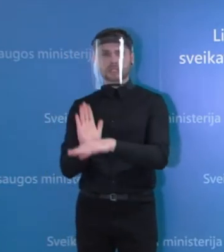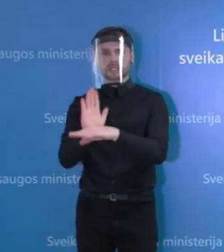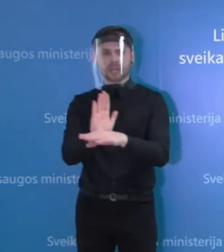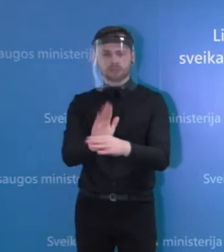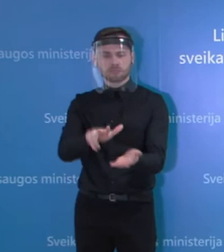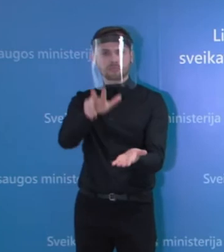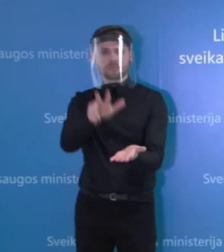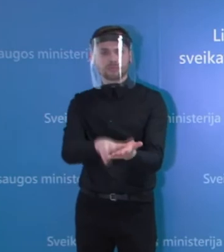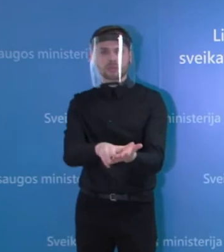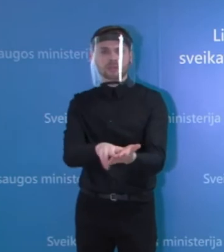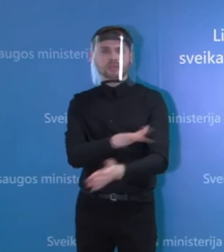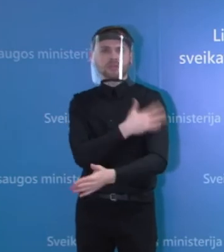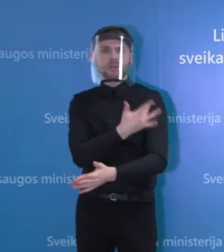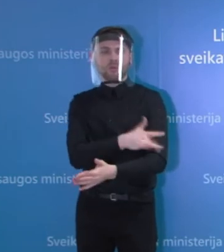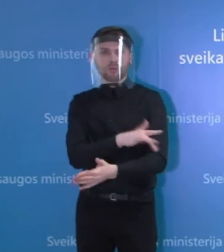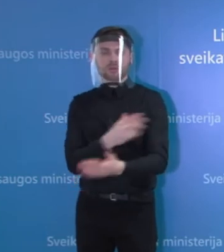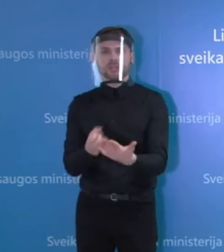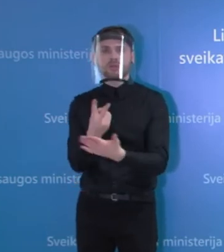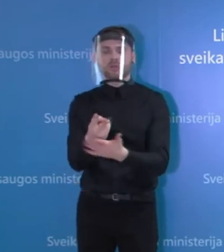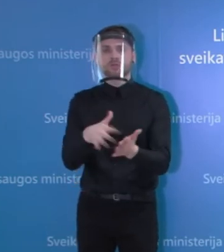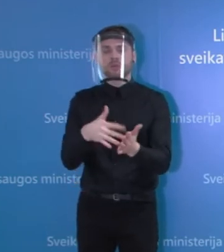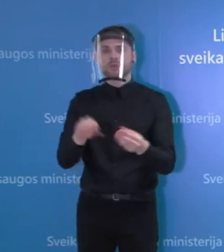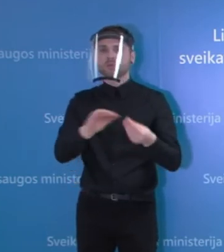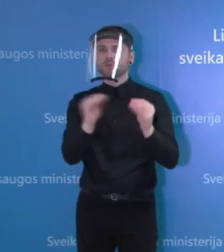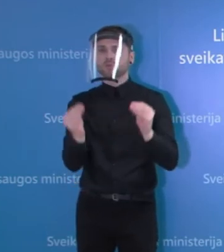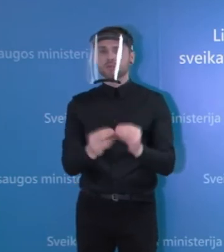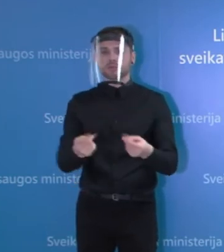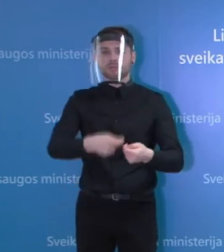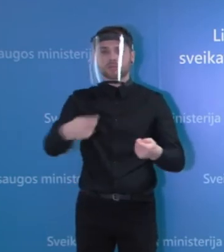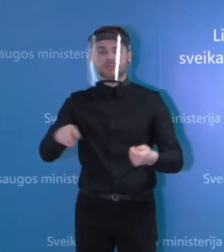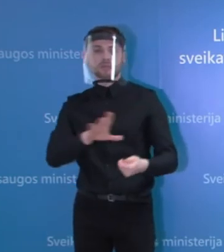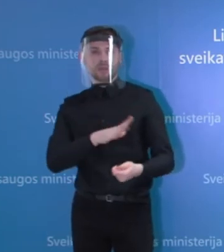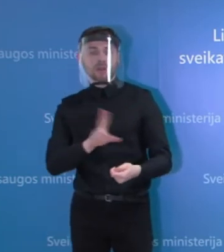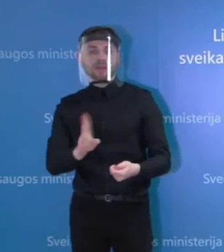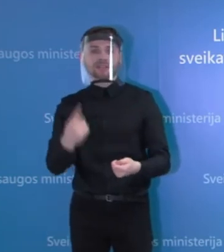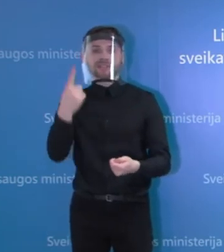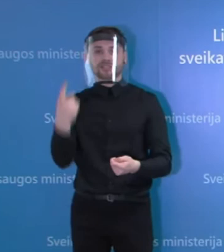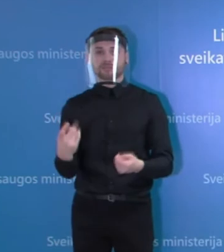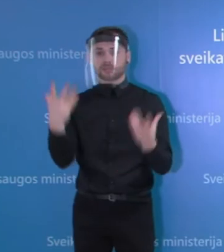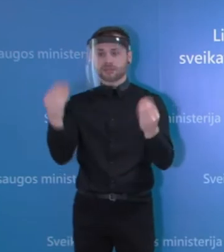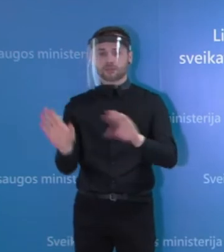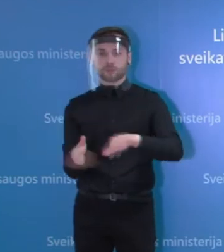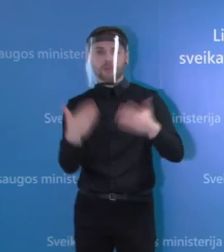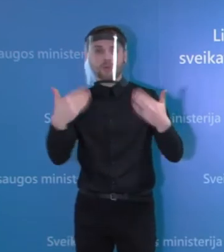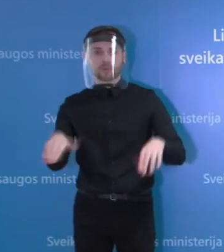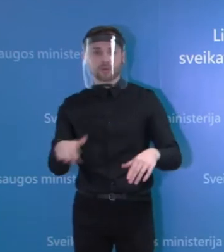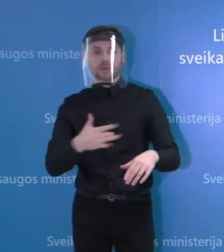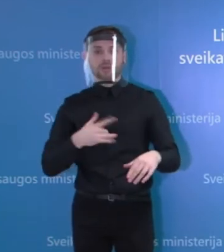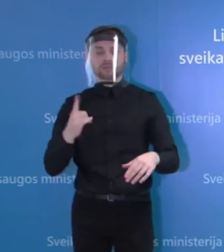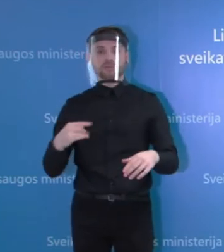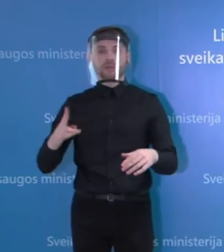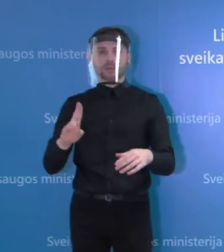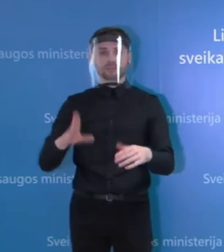lygoninės nepagali pratesti su tarčių pacientams, kurie išgulėjo 120 dienų ir norėtų paslaugas pratesti patys su žiesu